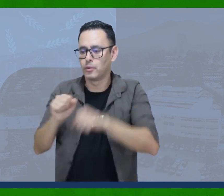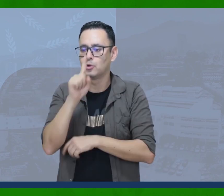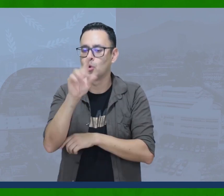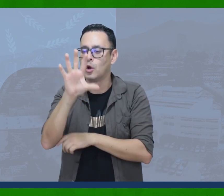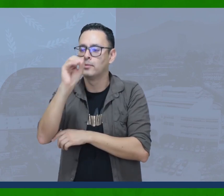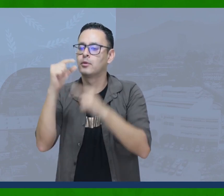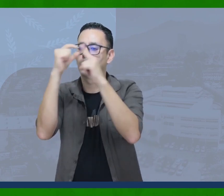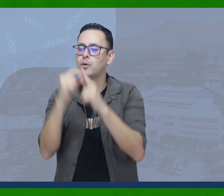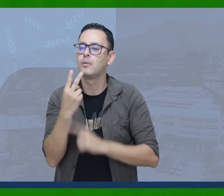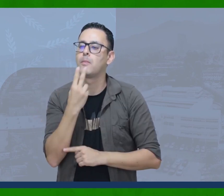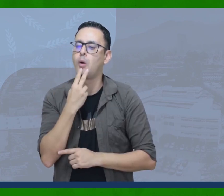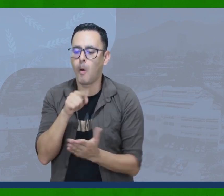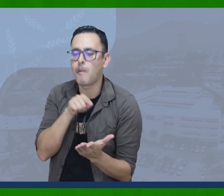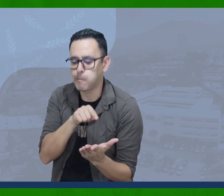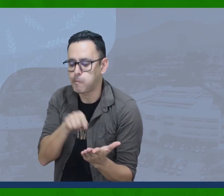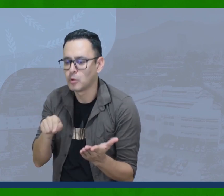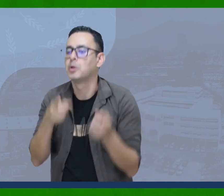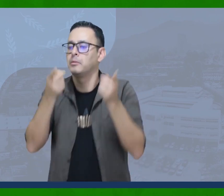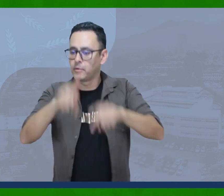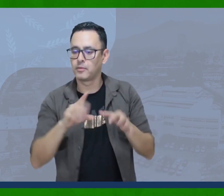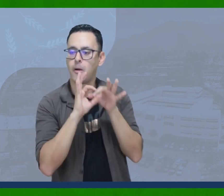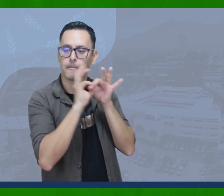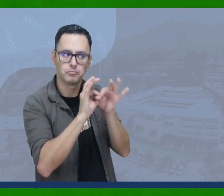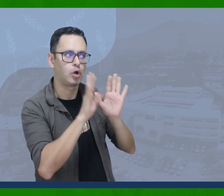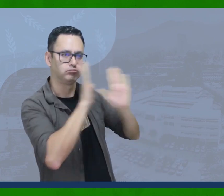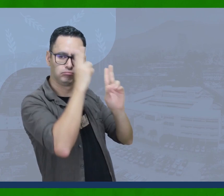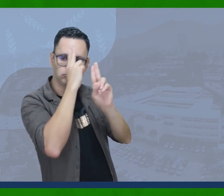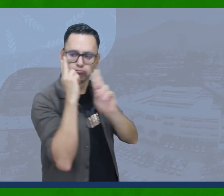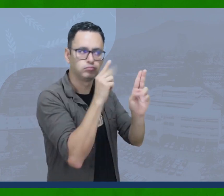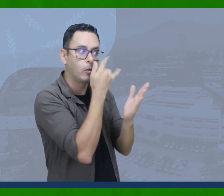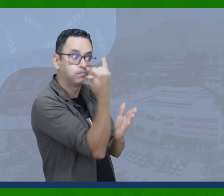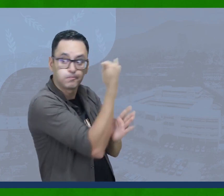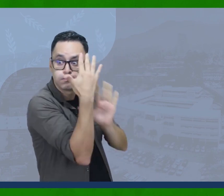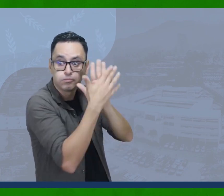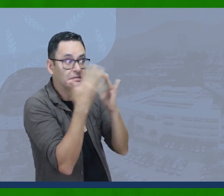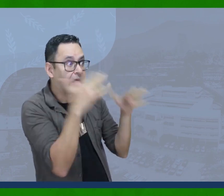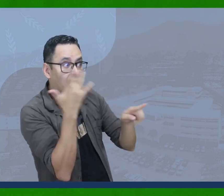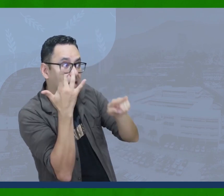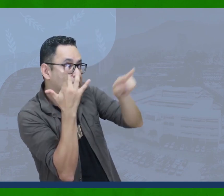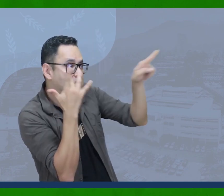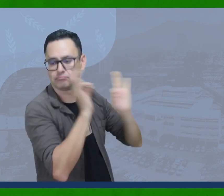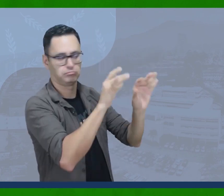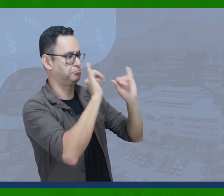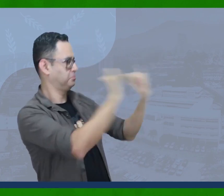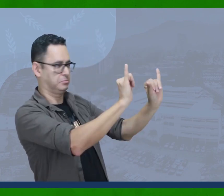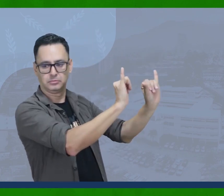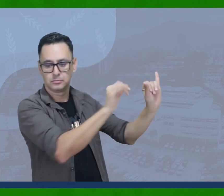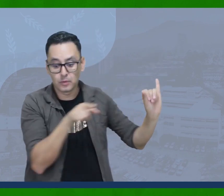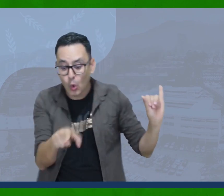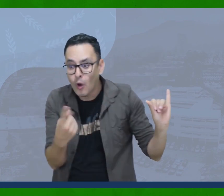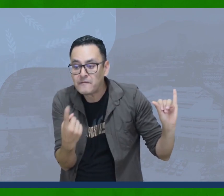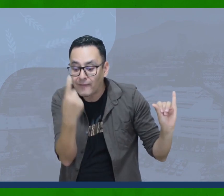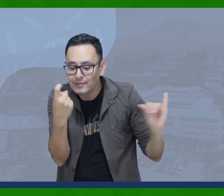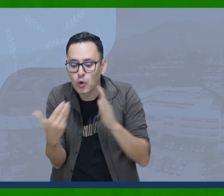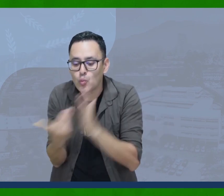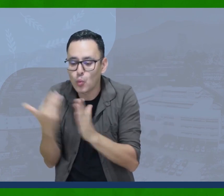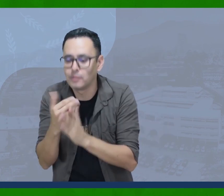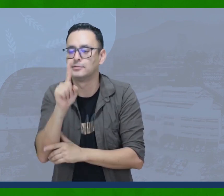insumos, teniendo ya una vista clara desde las diferentes miradas. Se entró a analizar toda la información recogida y sacar los aspectos más